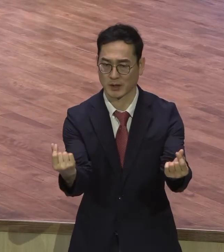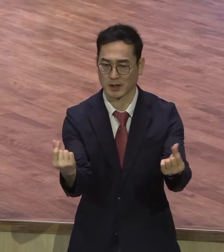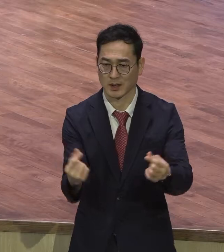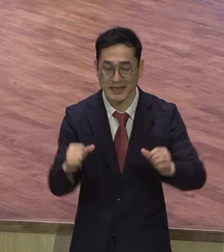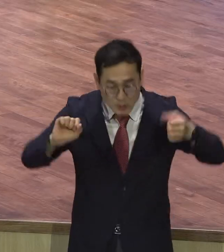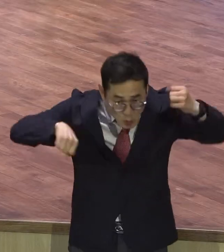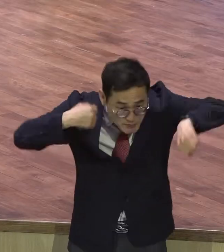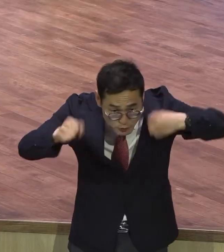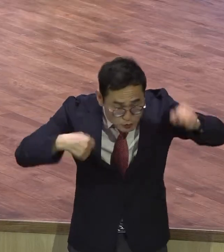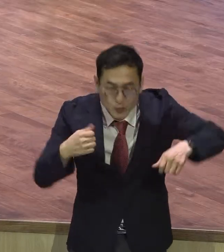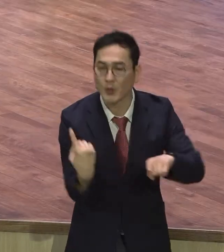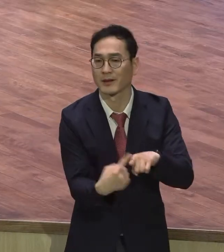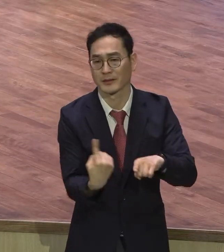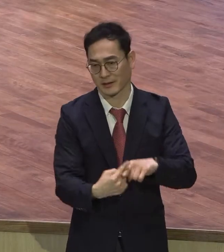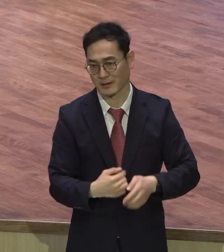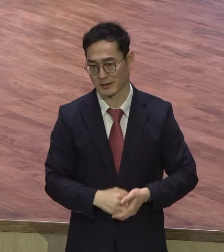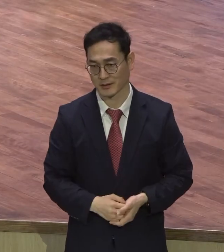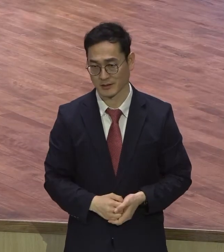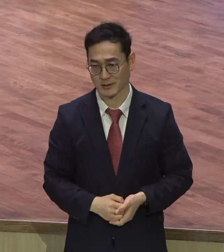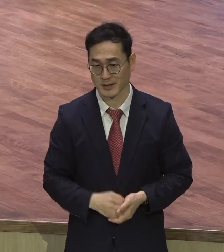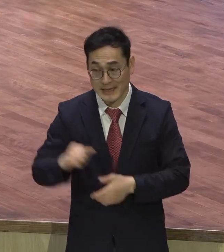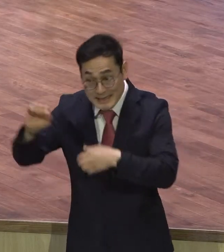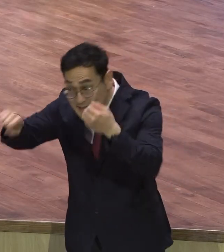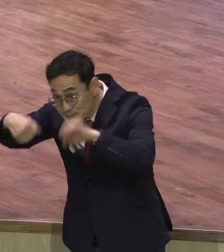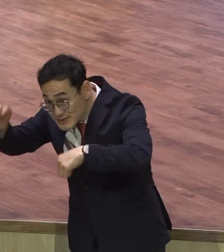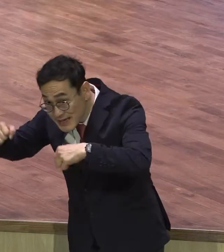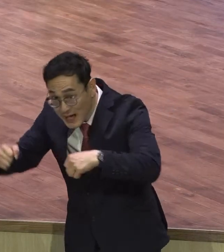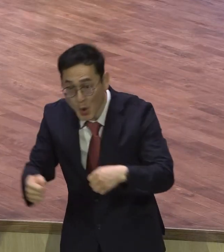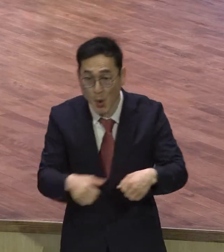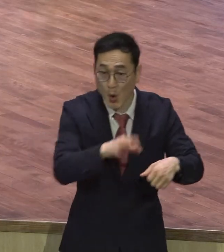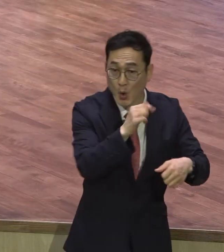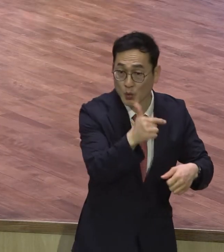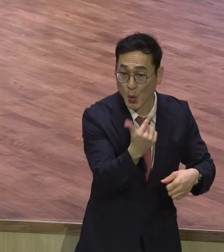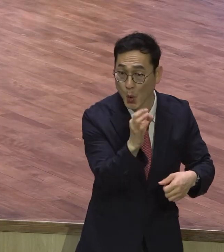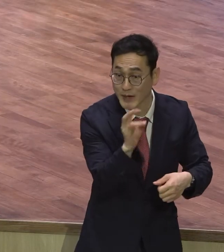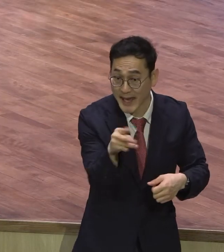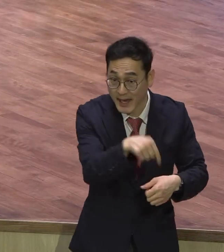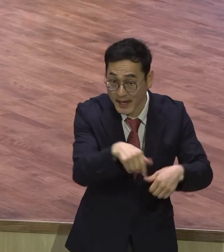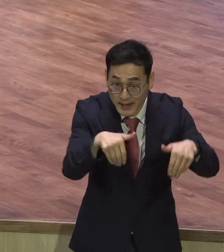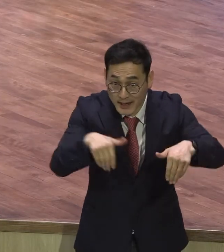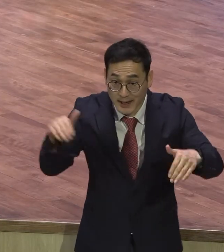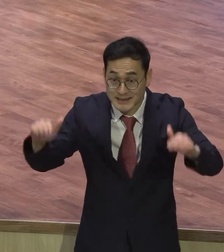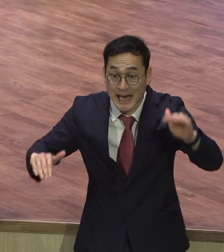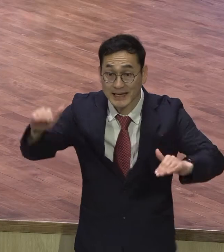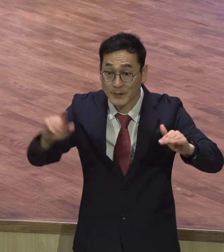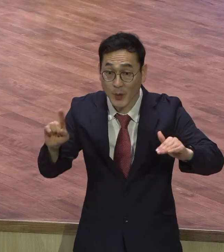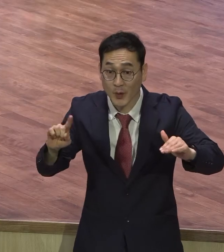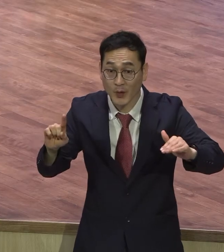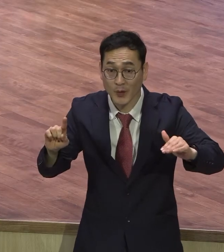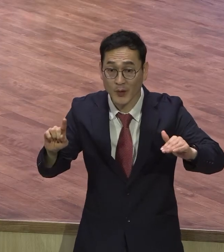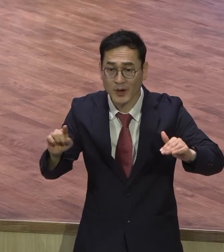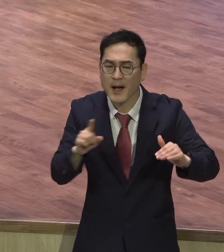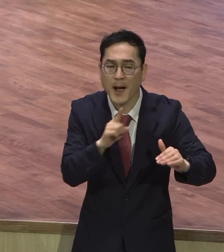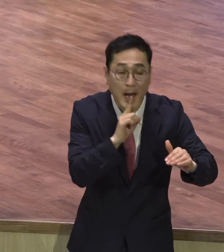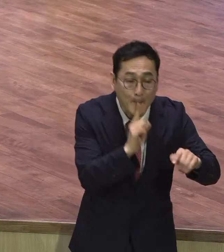노예의 유일한 차이가 뭐냐. 노예는 말한다는 거예요. 똑같은 취급받는 거예요. 그래서 로마